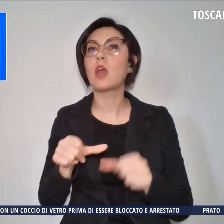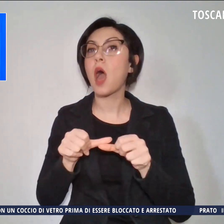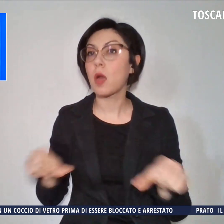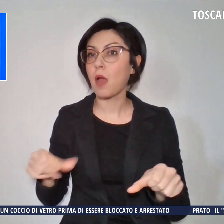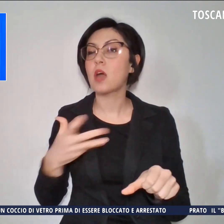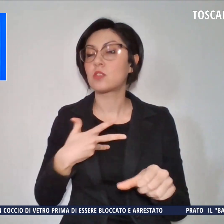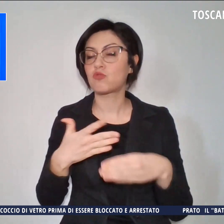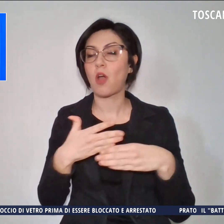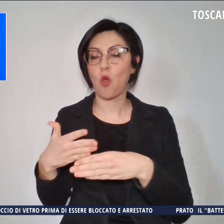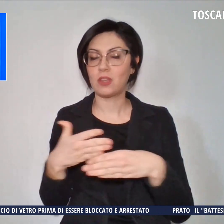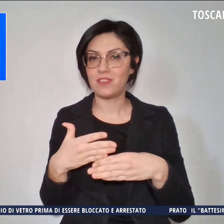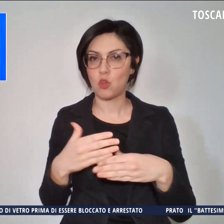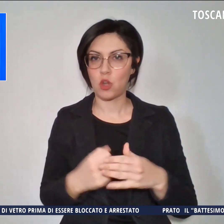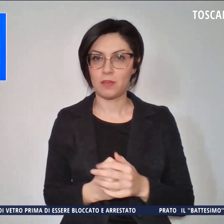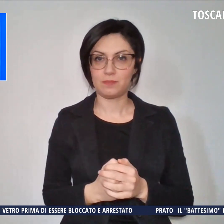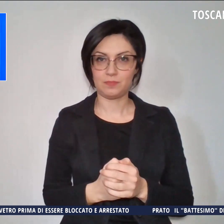condivisione.